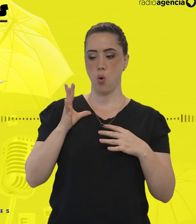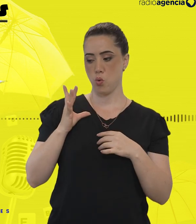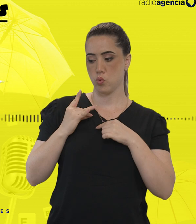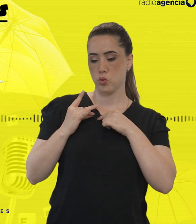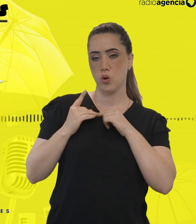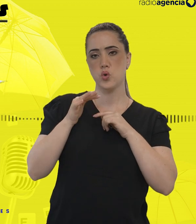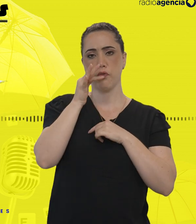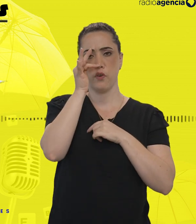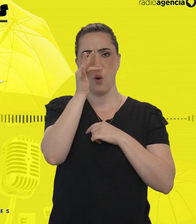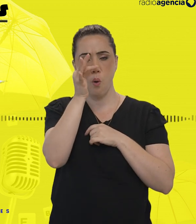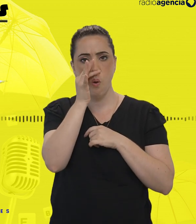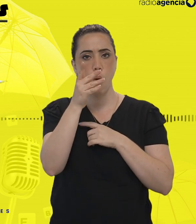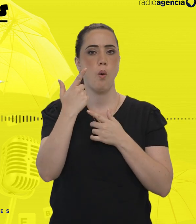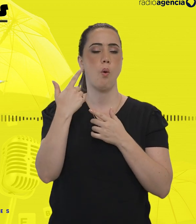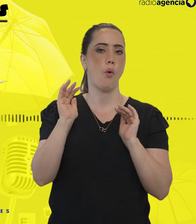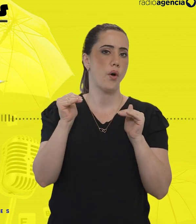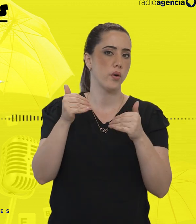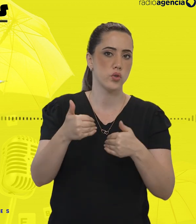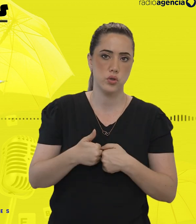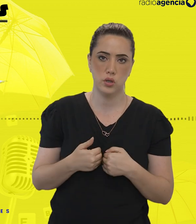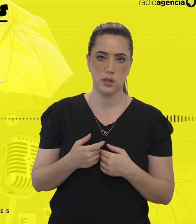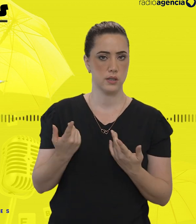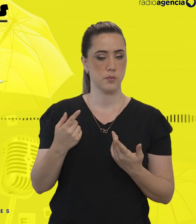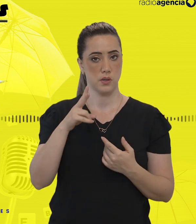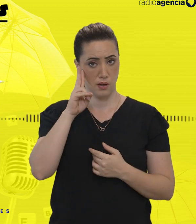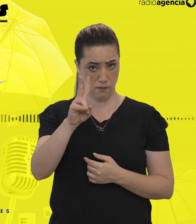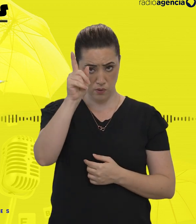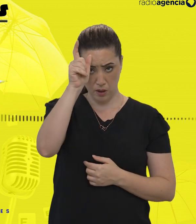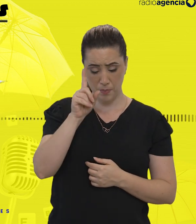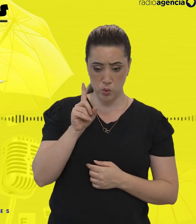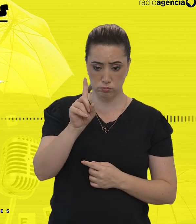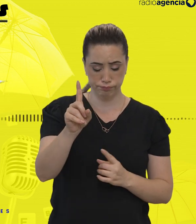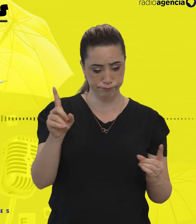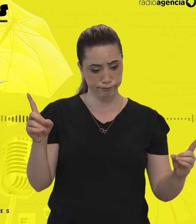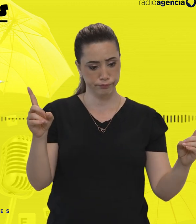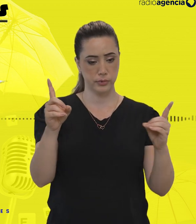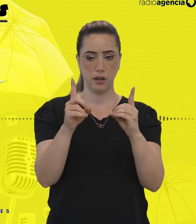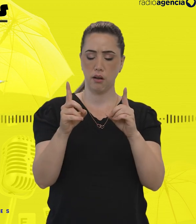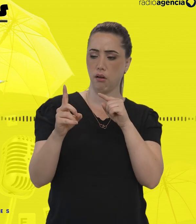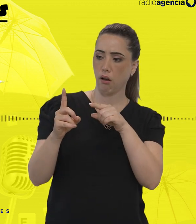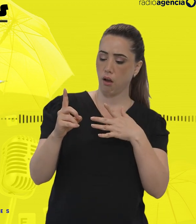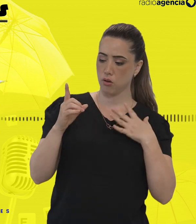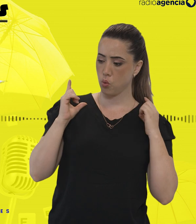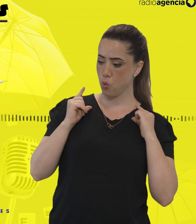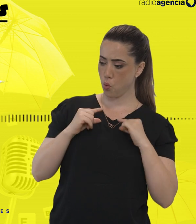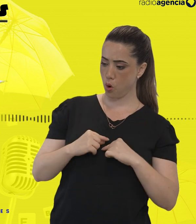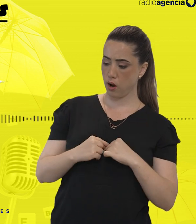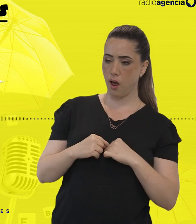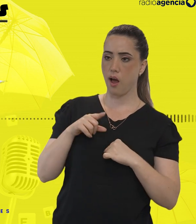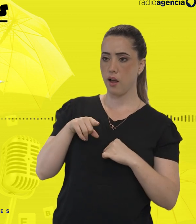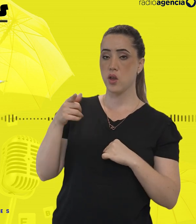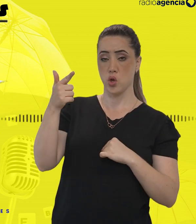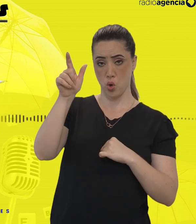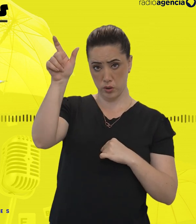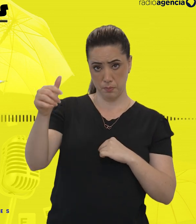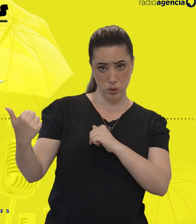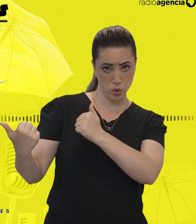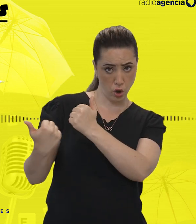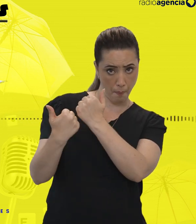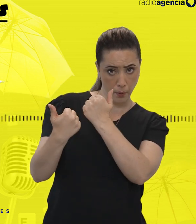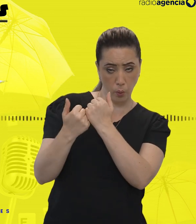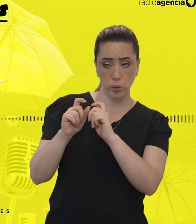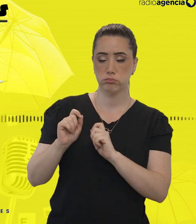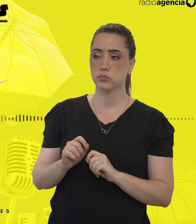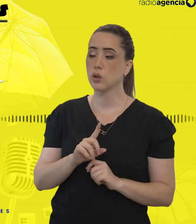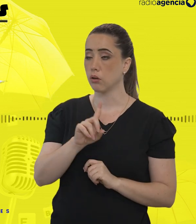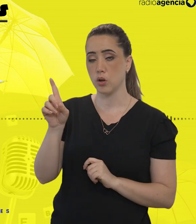virem isso, não se dirija à pessoa que está ao lado de quem está com o colar. A pessoa que está ao lado de quem está com o colar